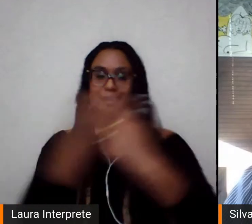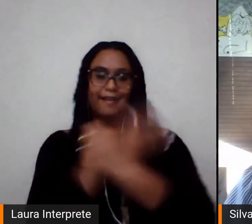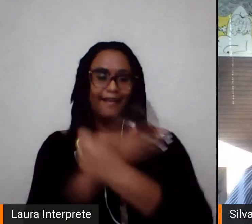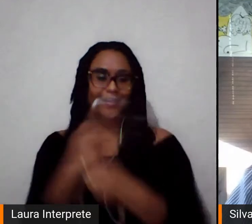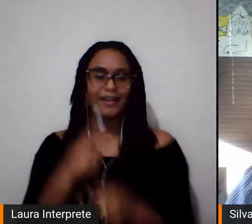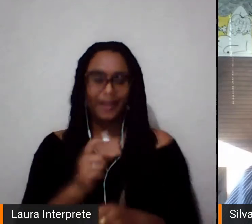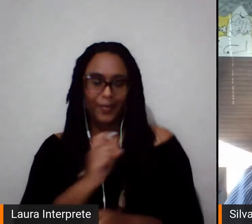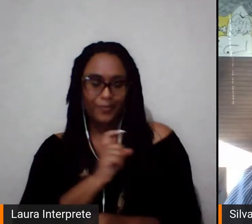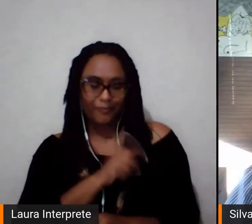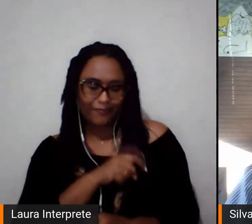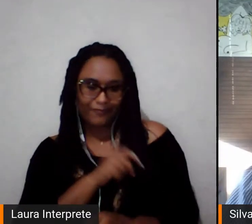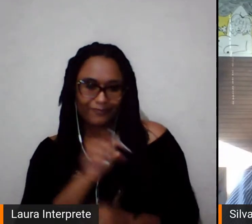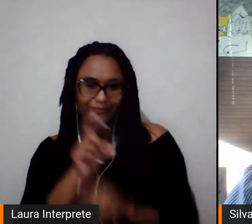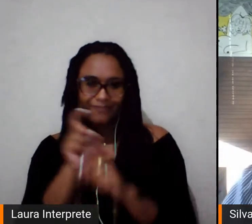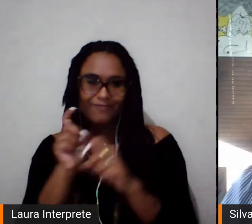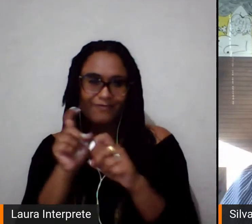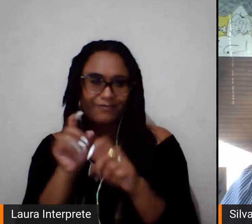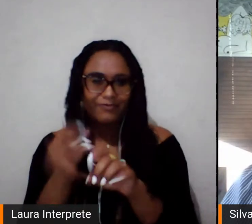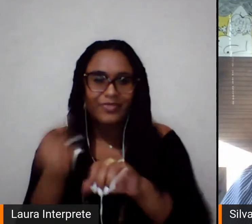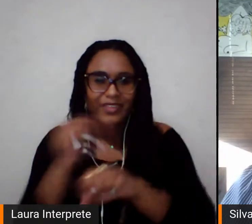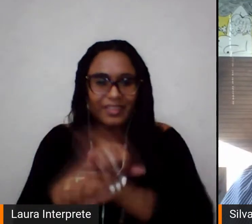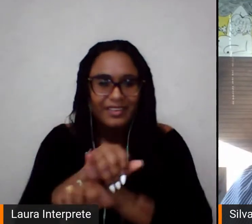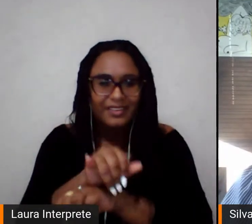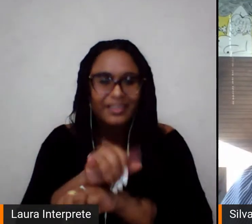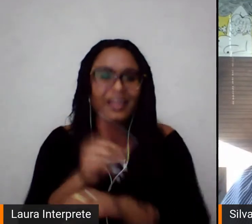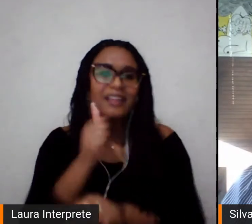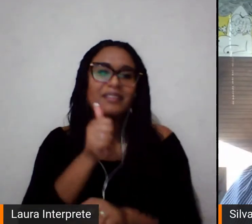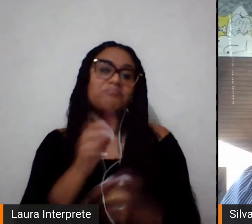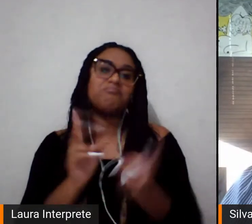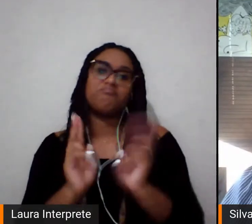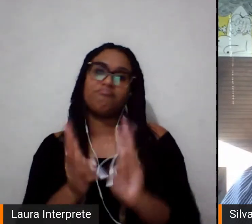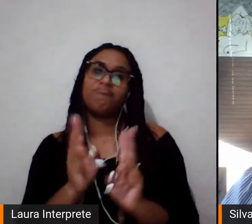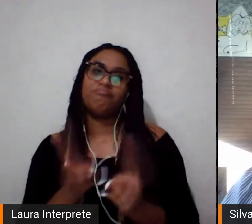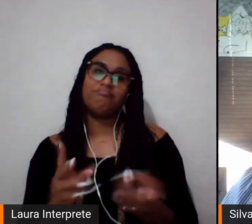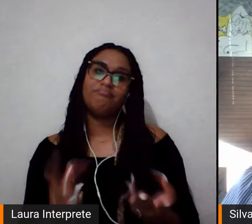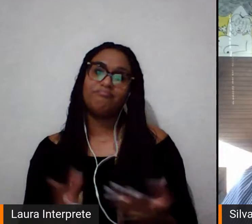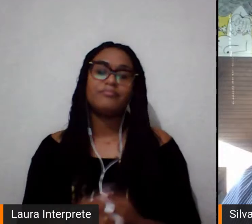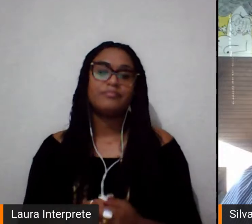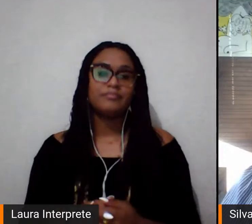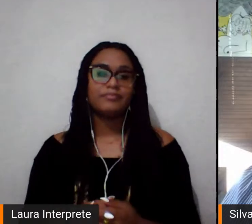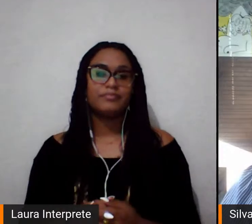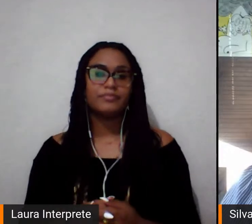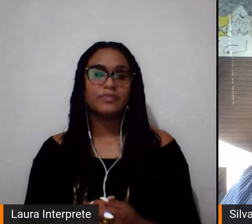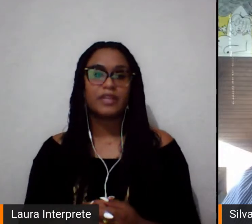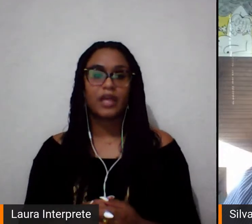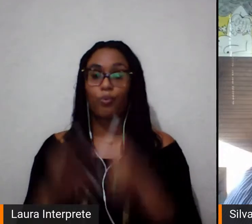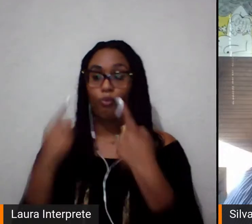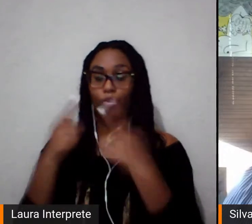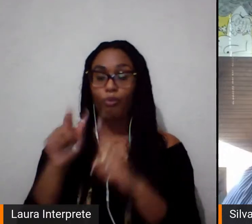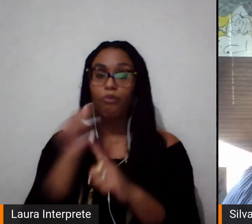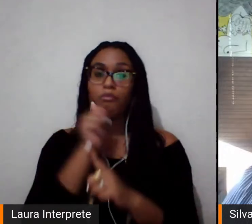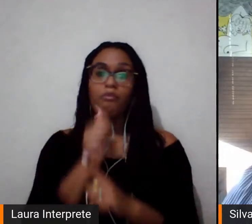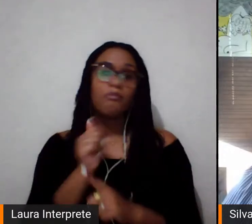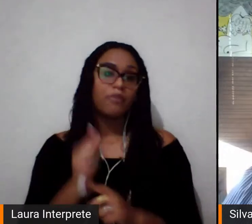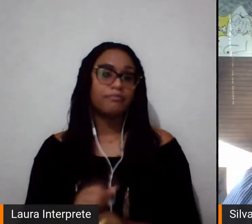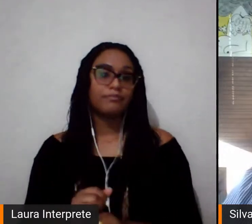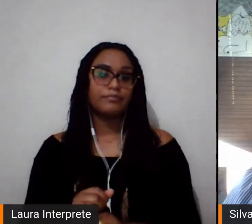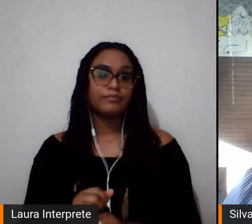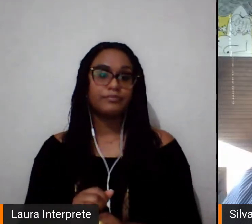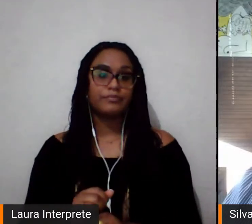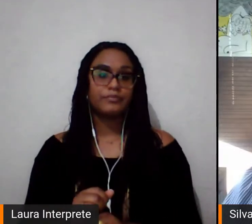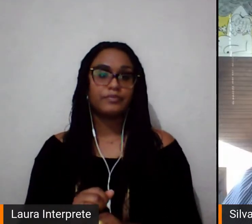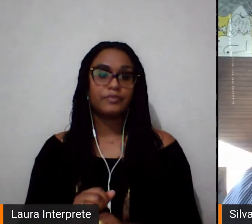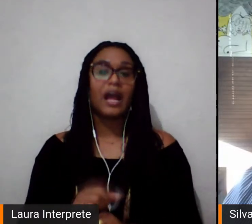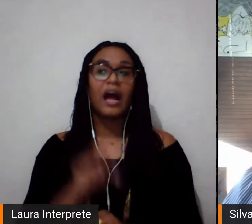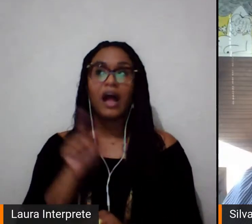gente vê a cada dia o índice de violência que existe para com as mulheres. Essa violência, ela também é uma violência moral.